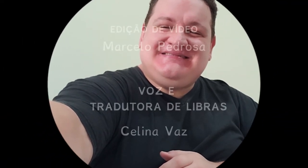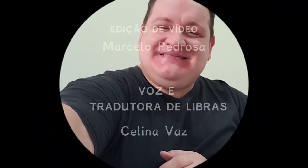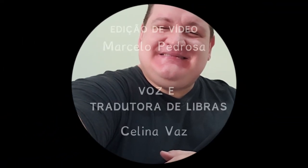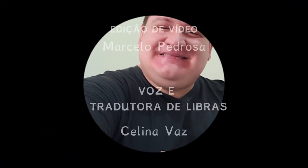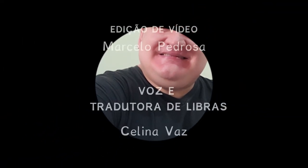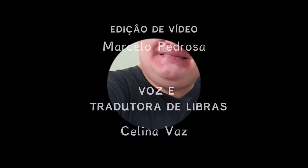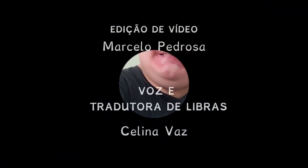surgem os créditos edição de vídeo Marcelo Pedrosa voz e tradutora de libras Selina Vaz